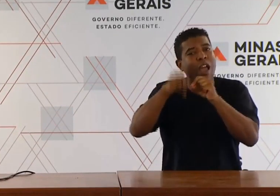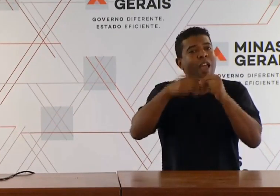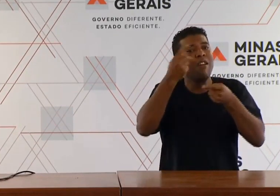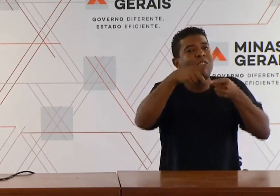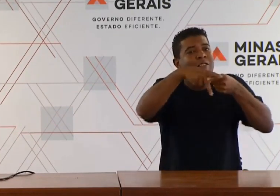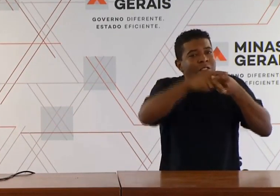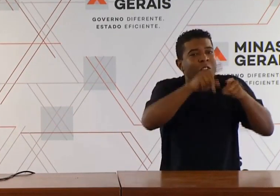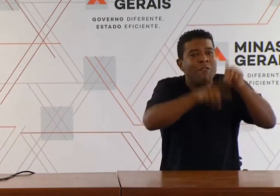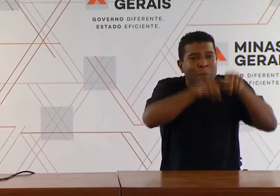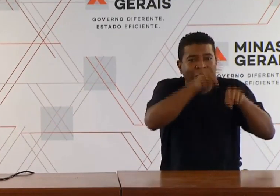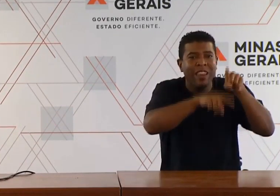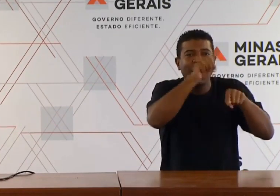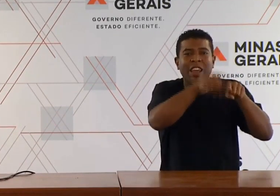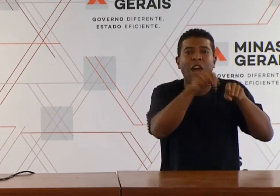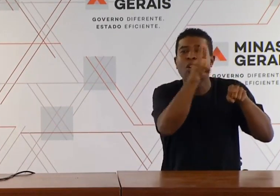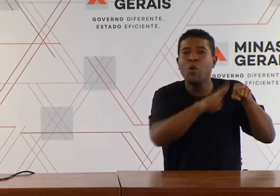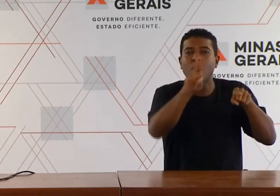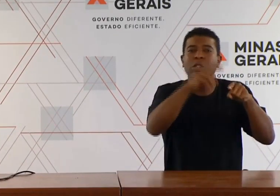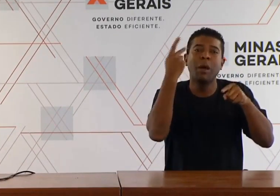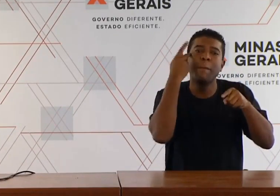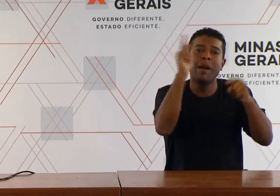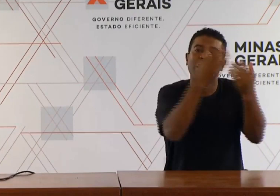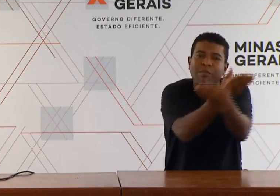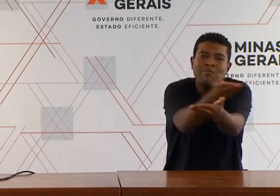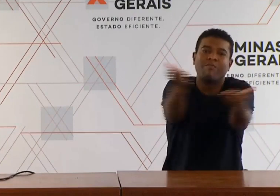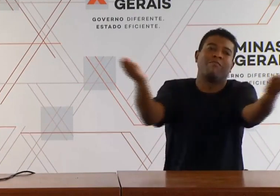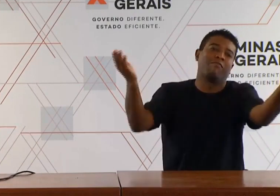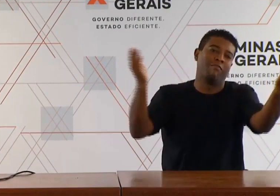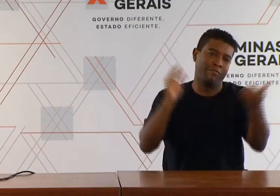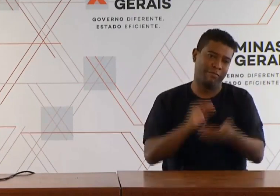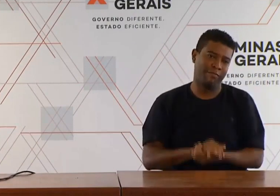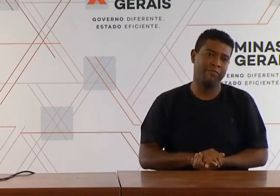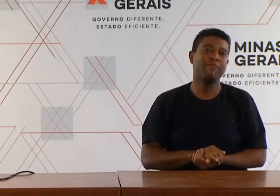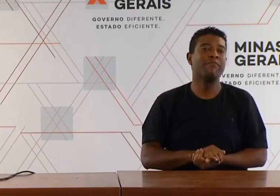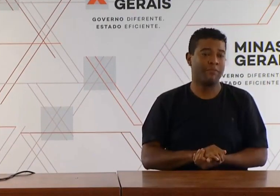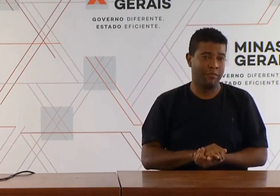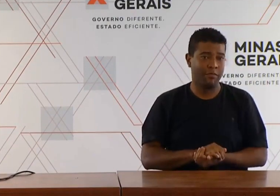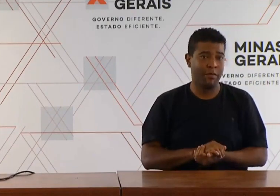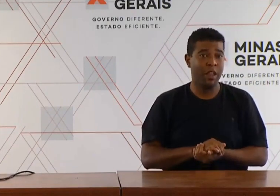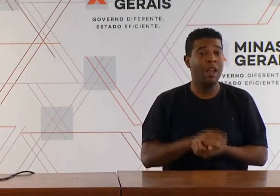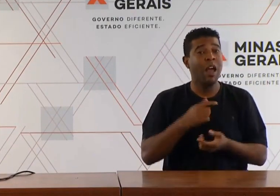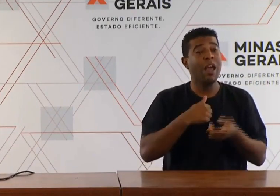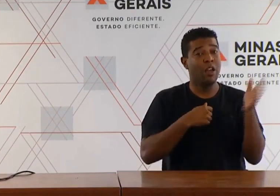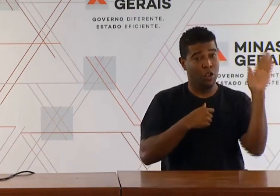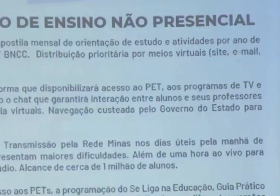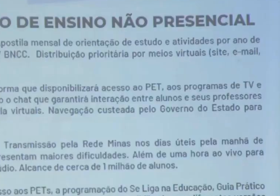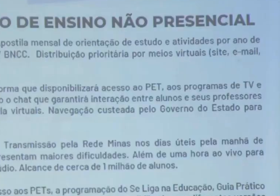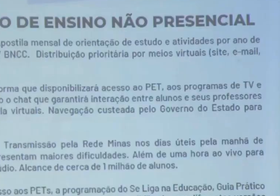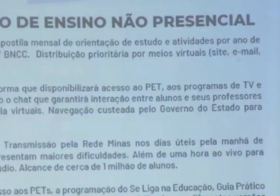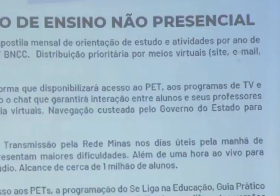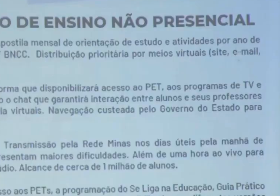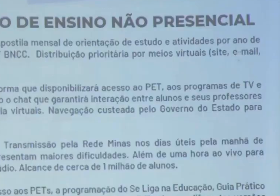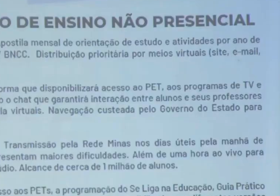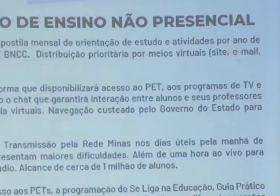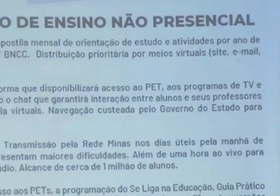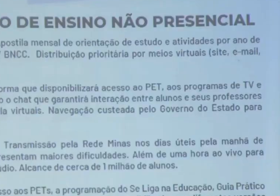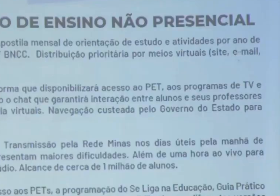seja fácil, seja palatável. Então, aí eu trago um resumo desses